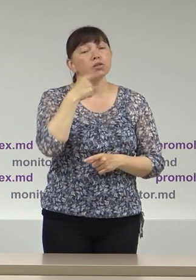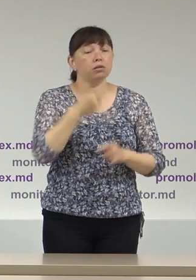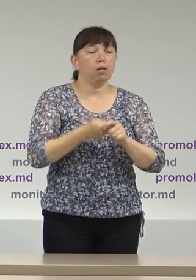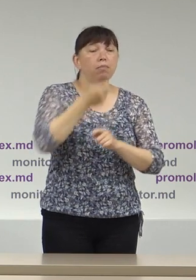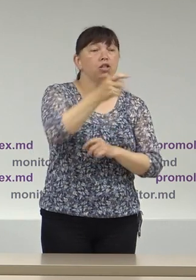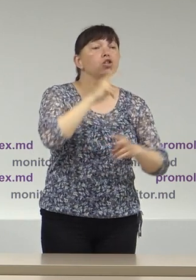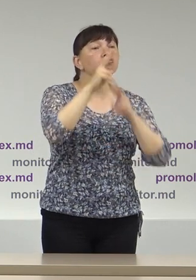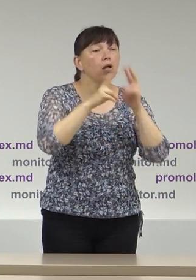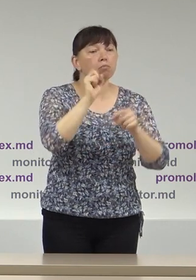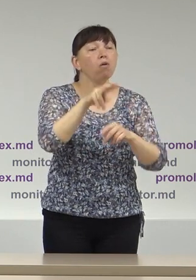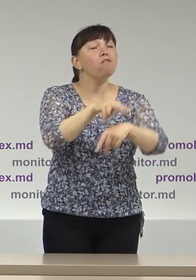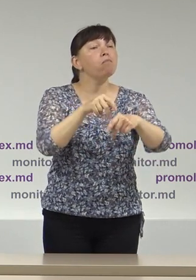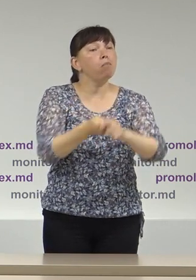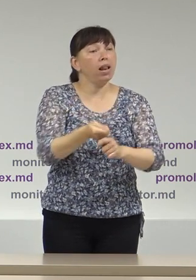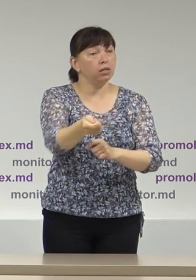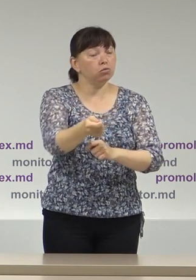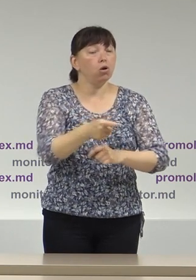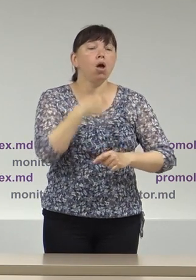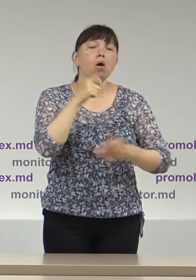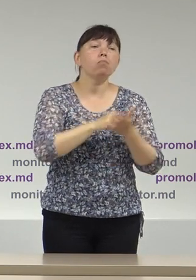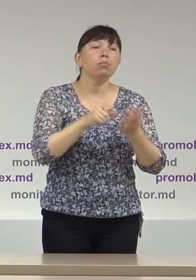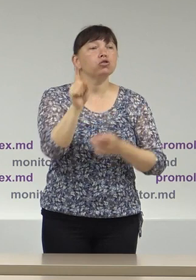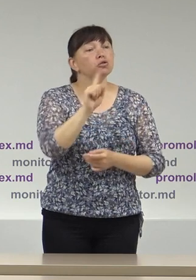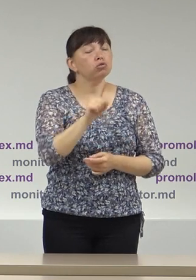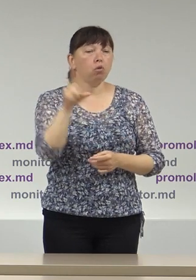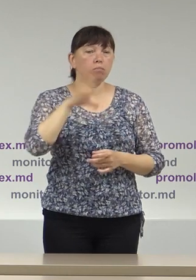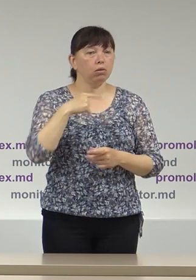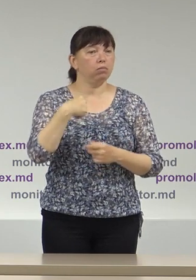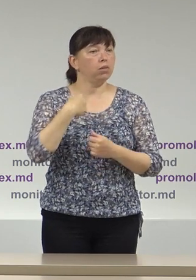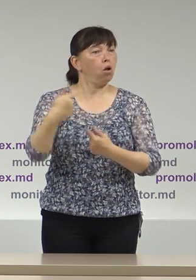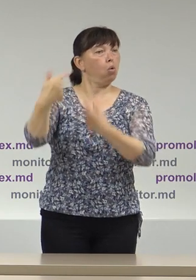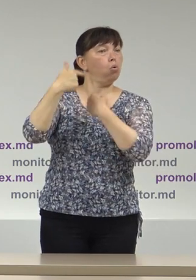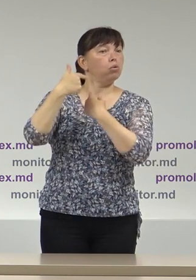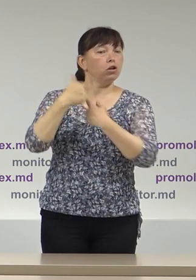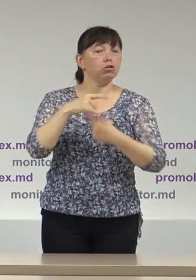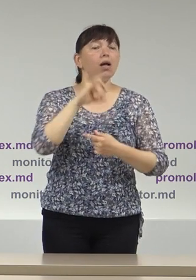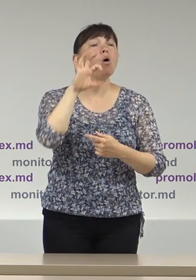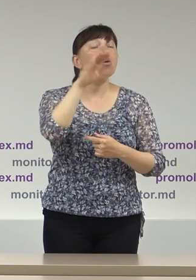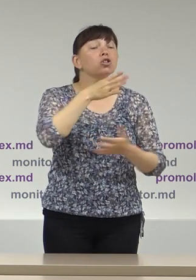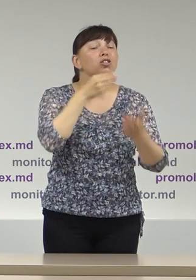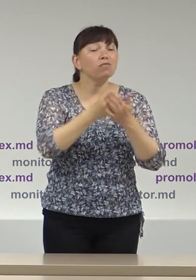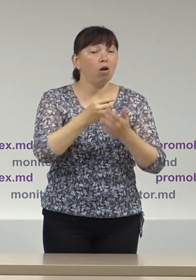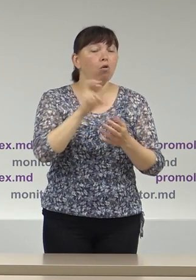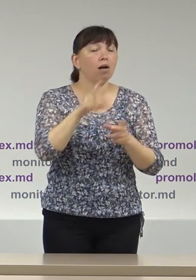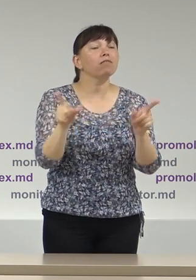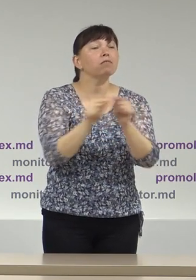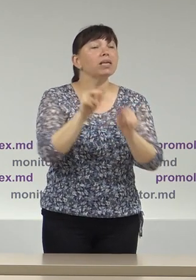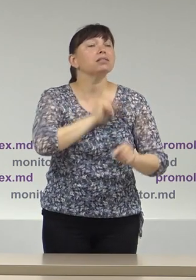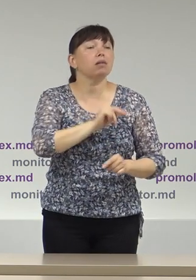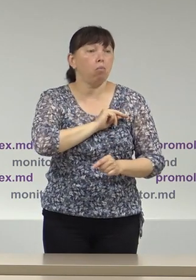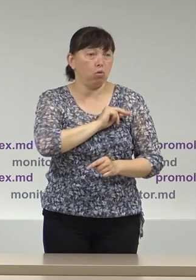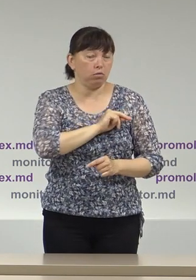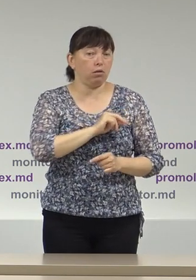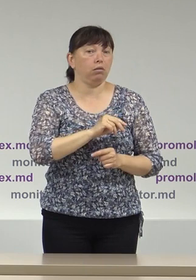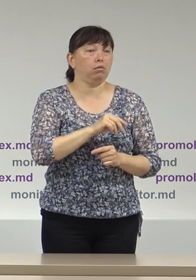plângere la poliție pe motiv că ar fi fost amenințat din partea unui coleg, din partea unui alt membru CEC,